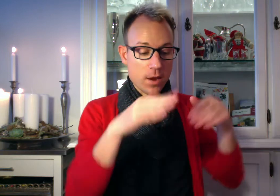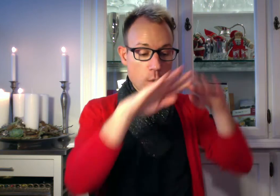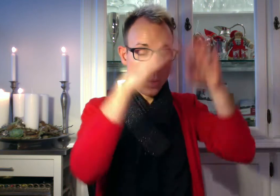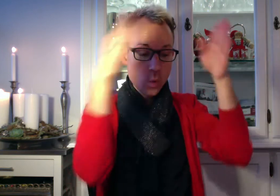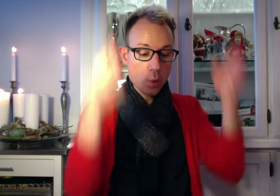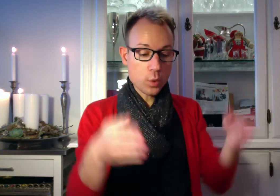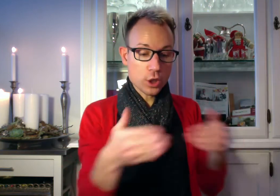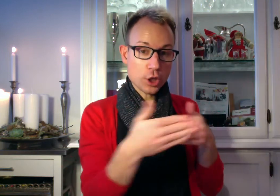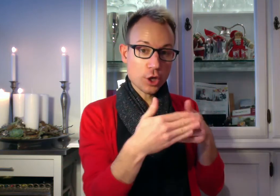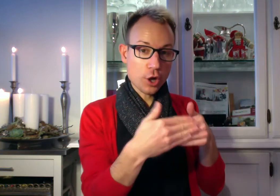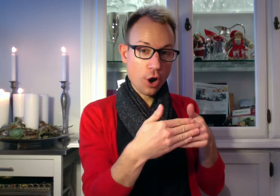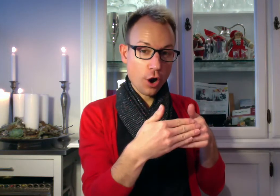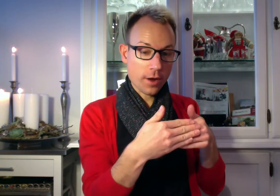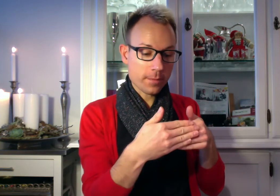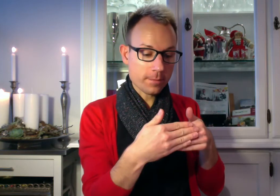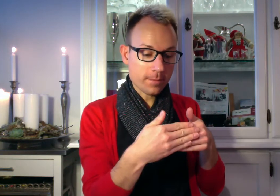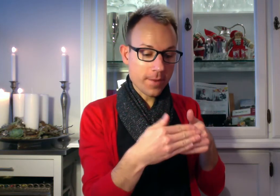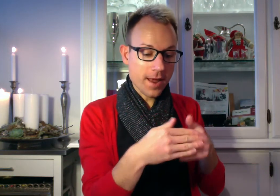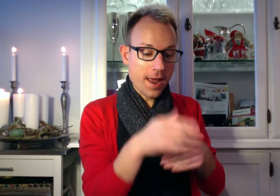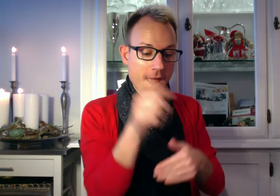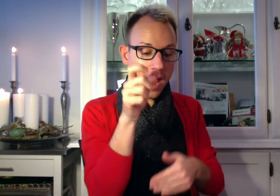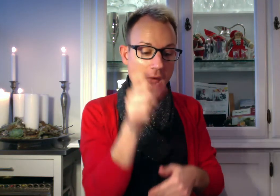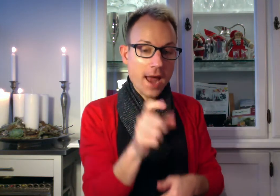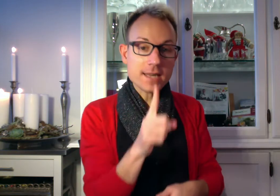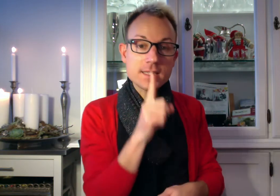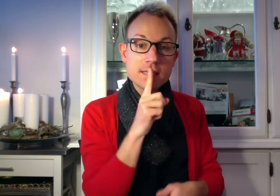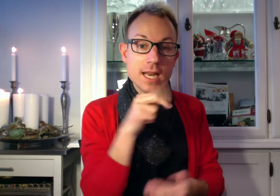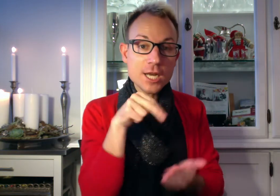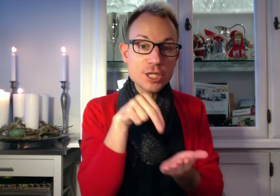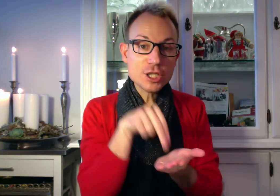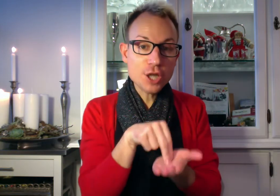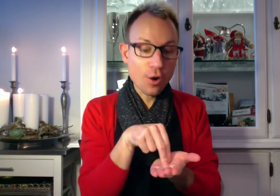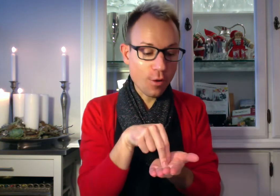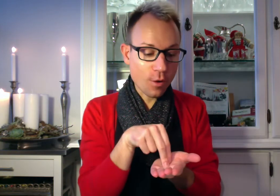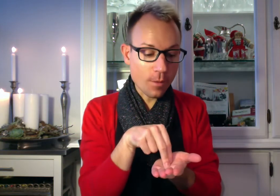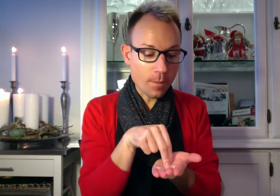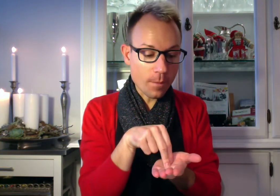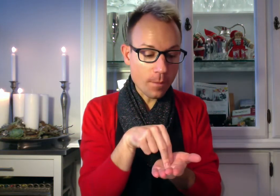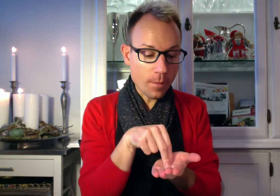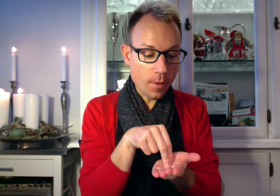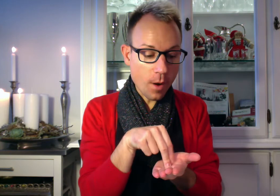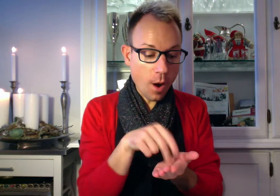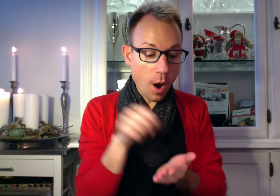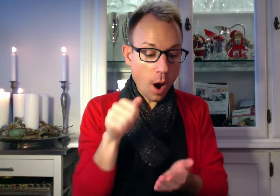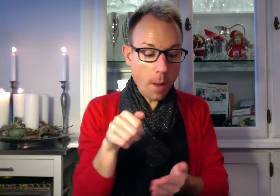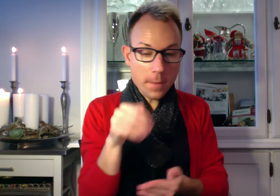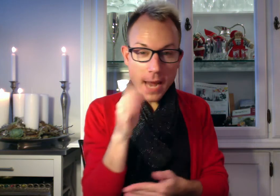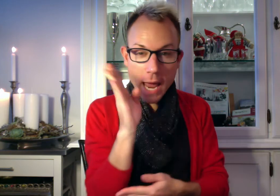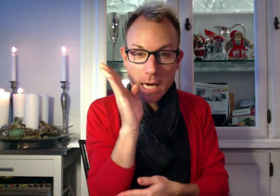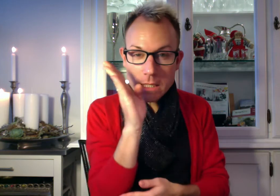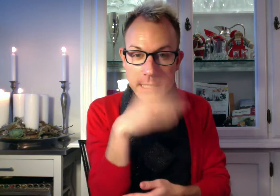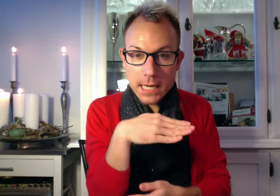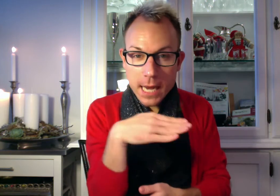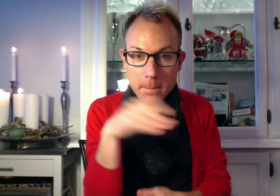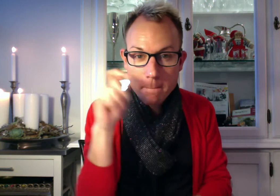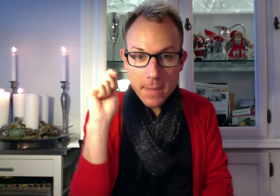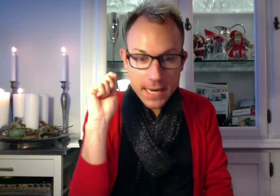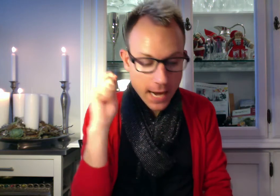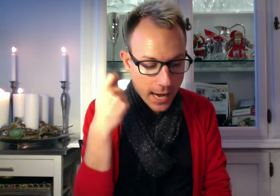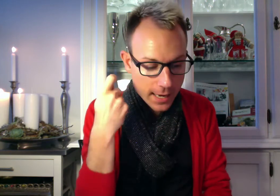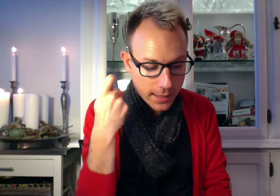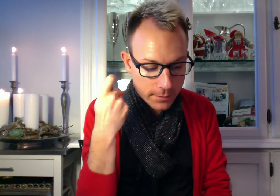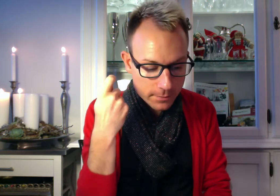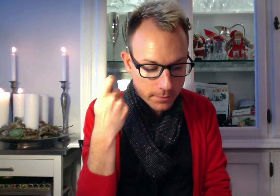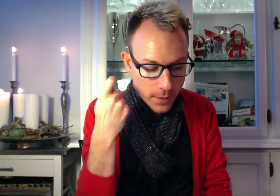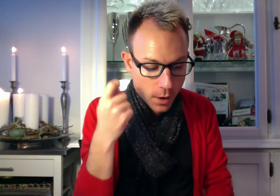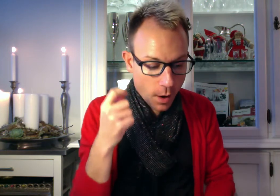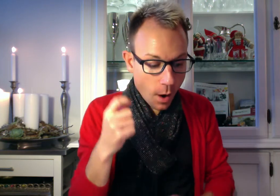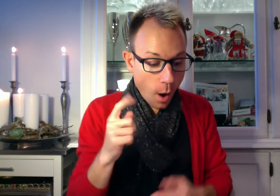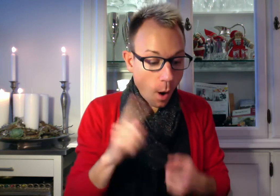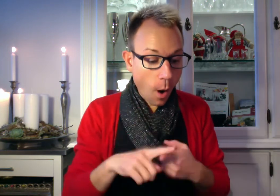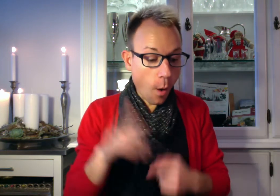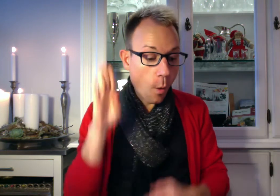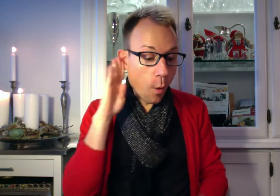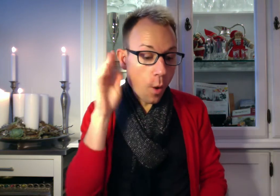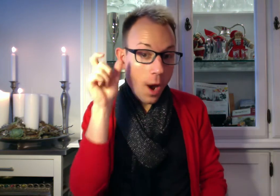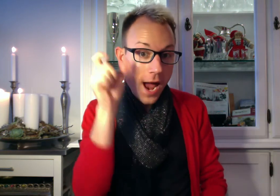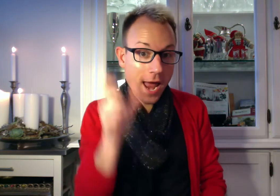hus i døren. Han silistår. Om der er glæmme drengene. Og hører han.